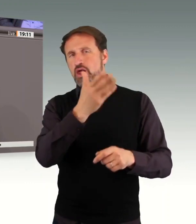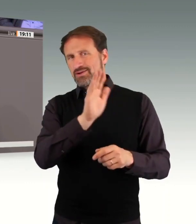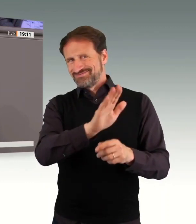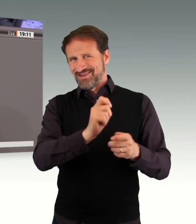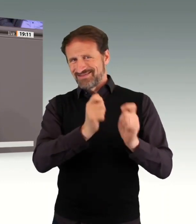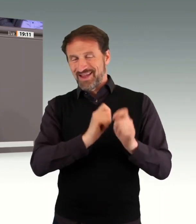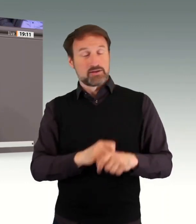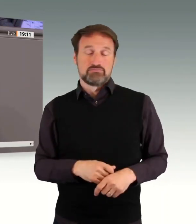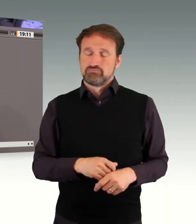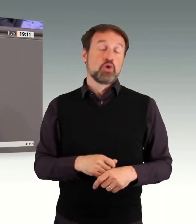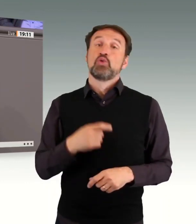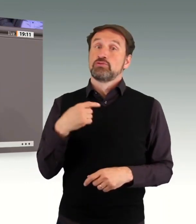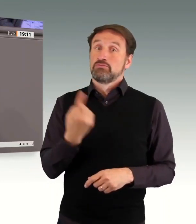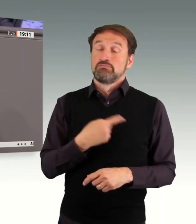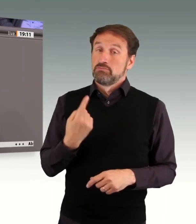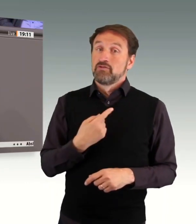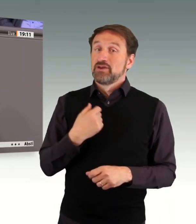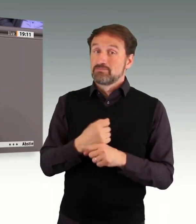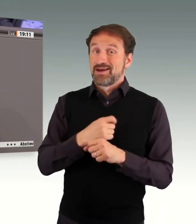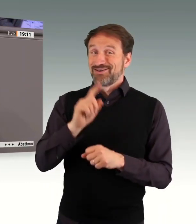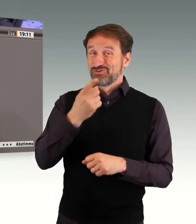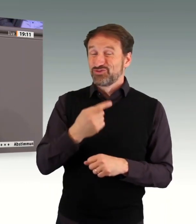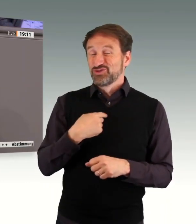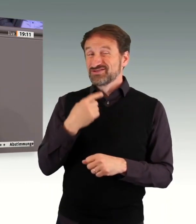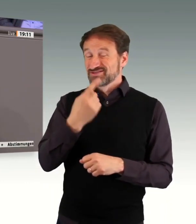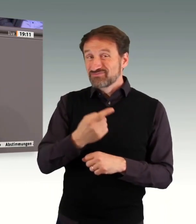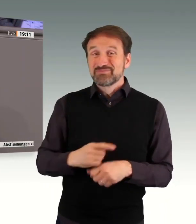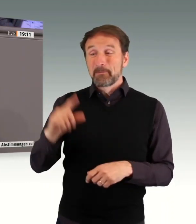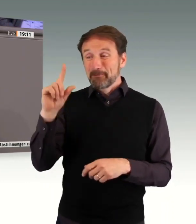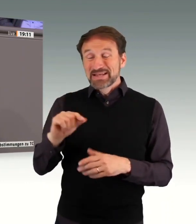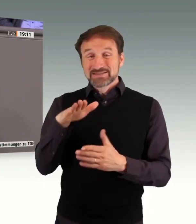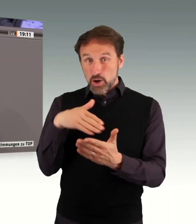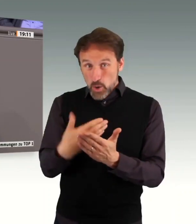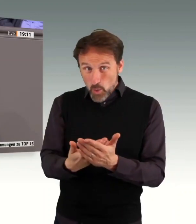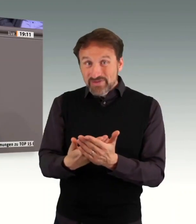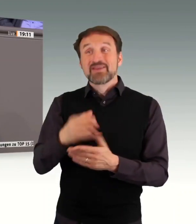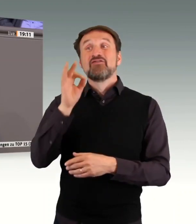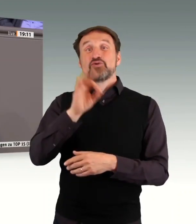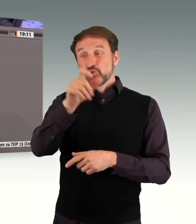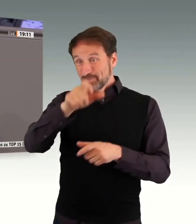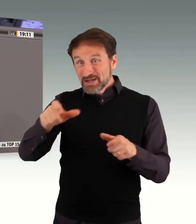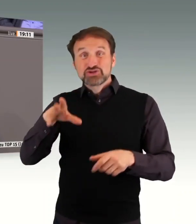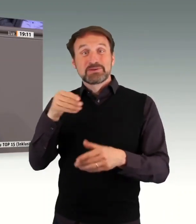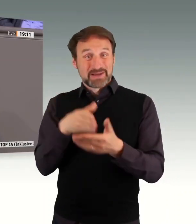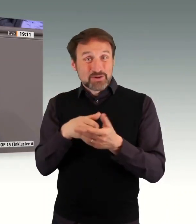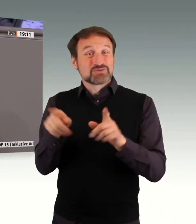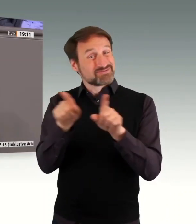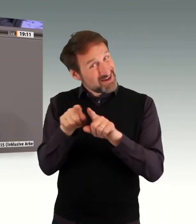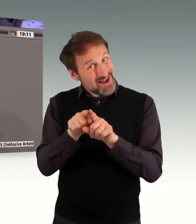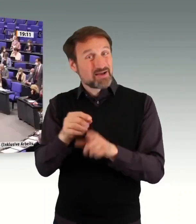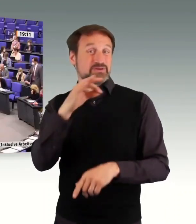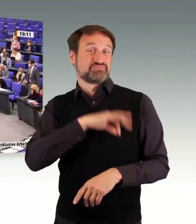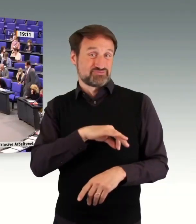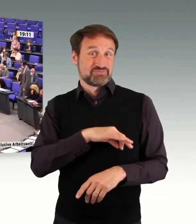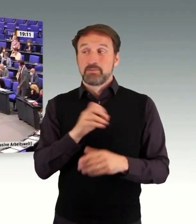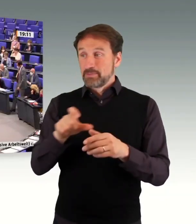erwähnen, der Mindestlohn wird auch vielen Menschen mit Behinderungen nützen. Es geht ja an den Menschen mit Behinderungen nicht vorbei, dass wir